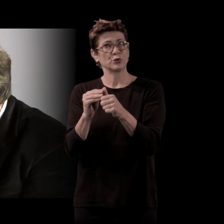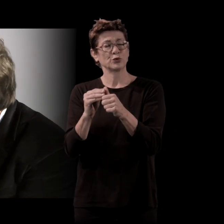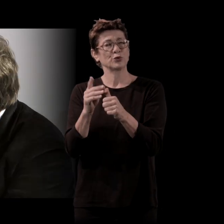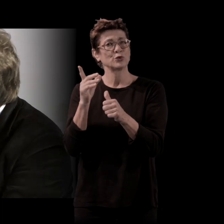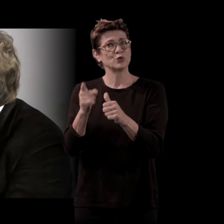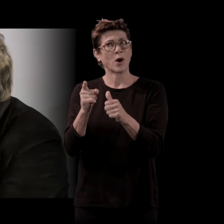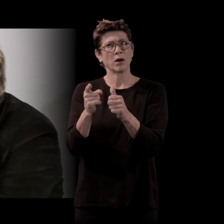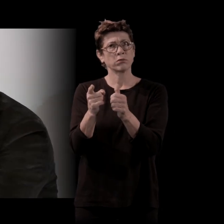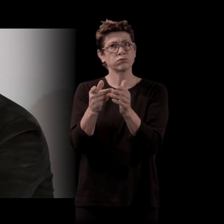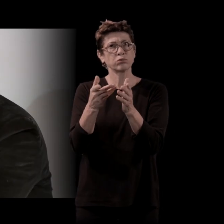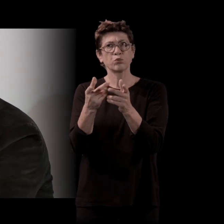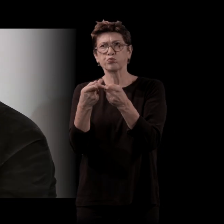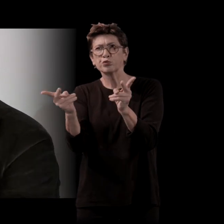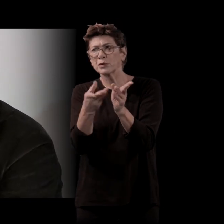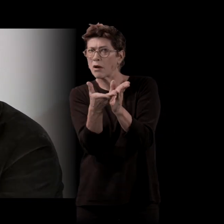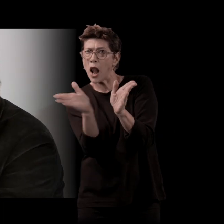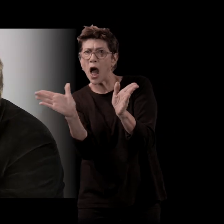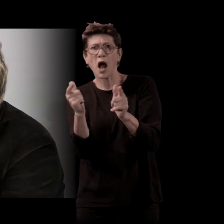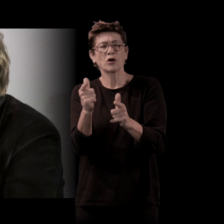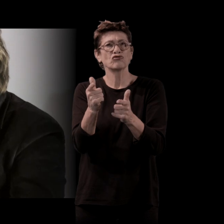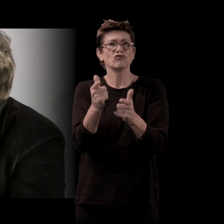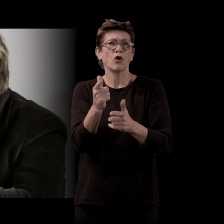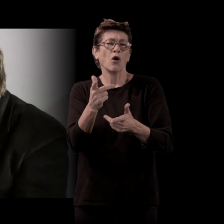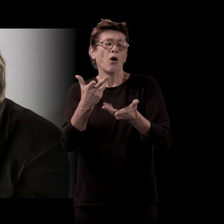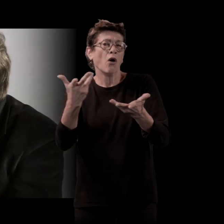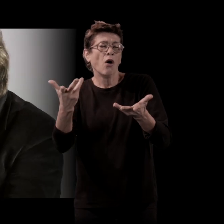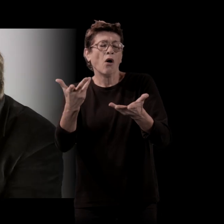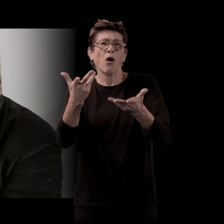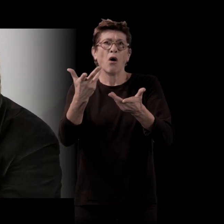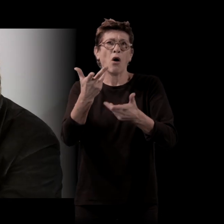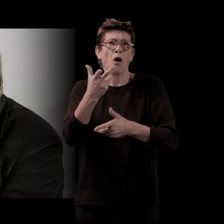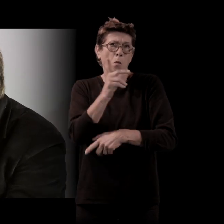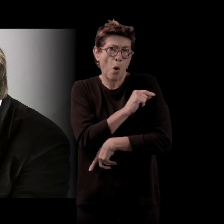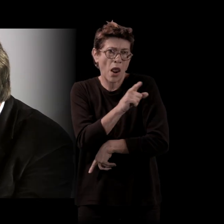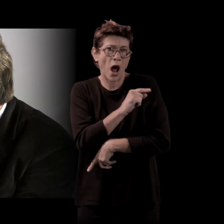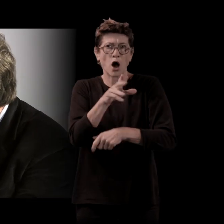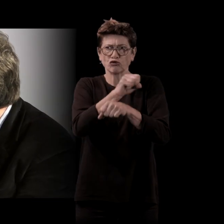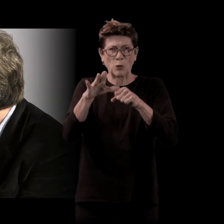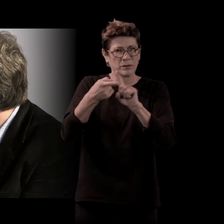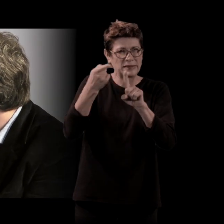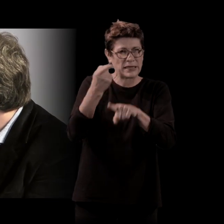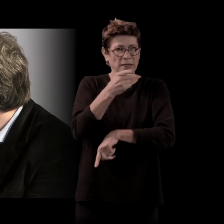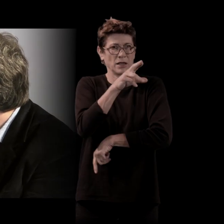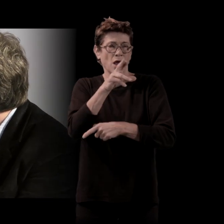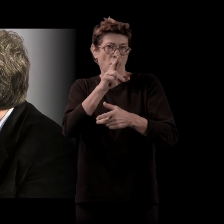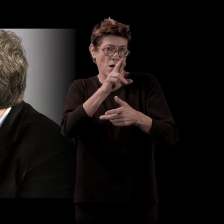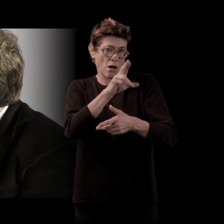c'est-à les journalistes, par exemple, spécialisés dans le polar, les libraires qui particulièrement mettent en avant les polars. Il y des chapelles, oui.